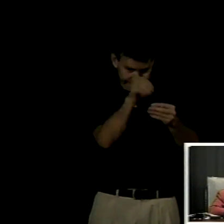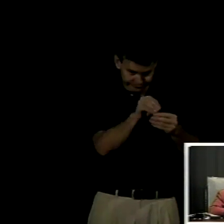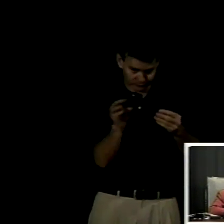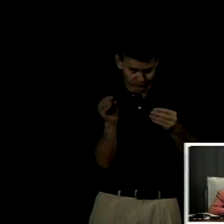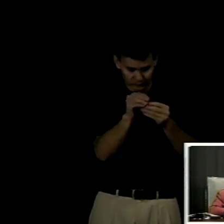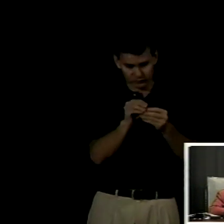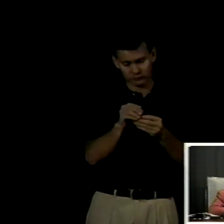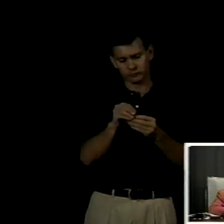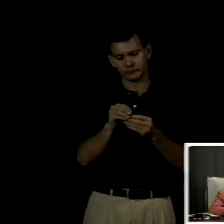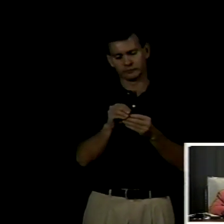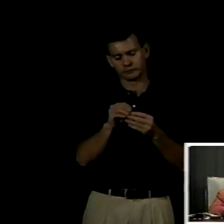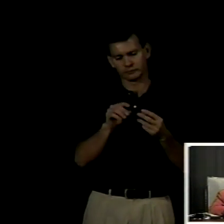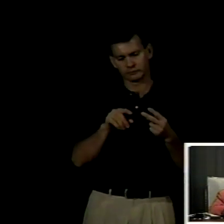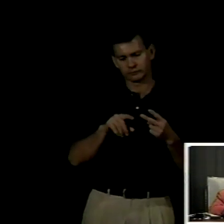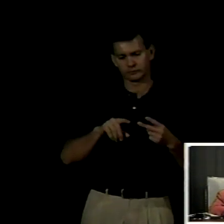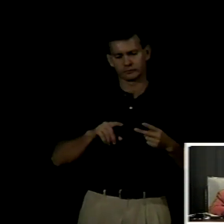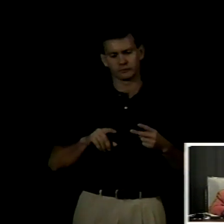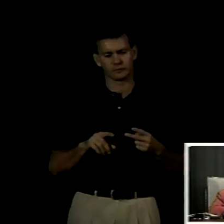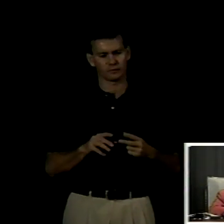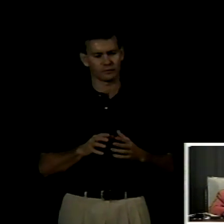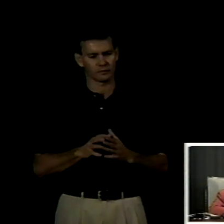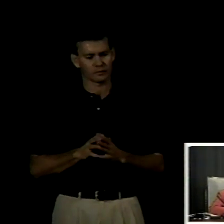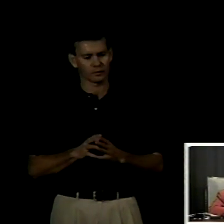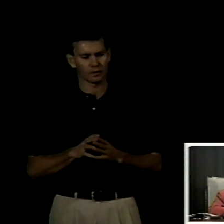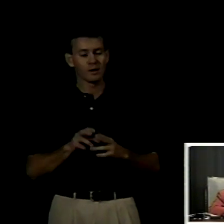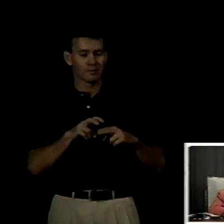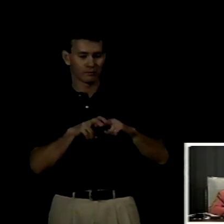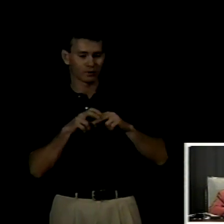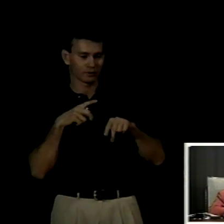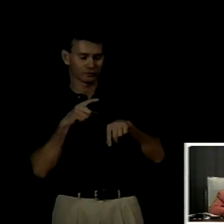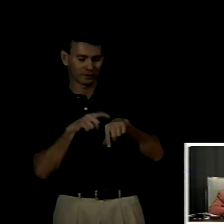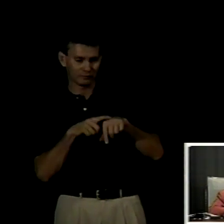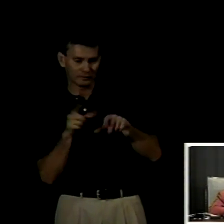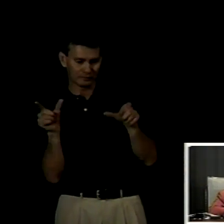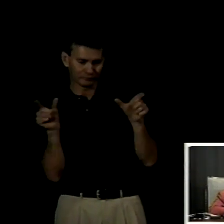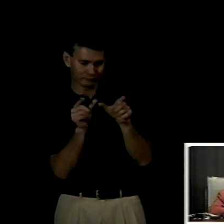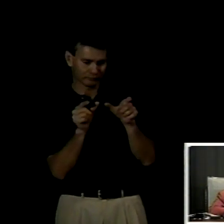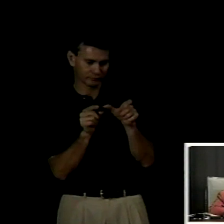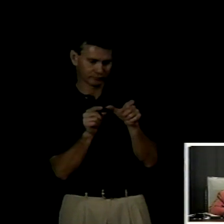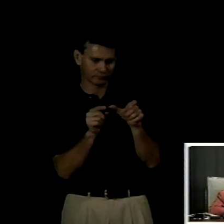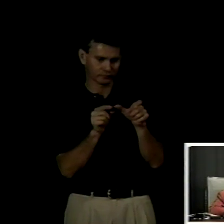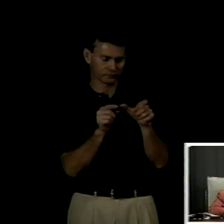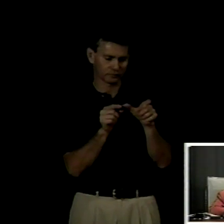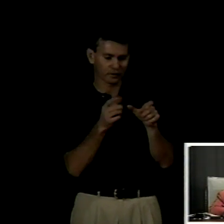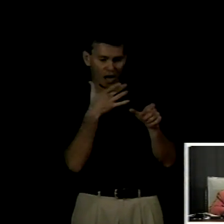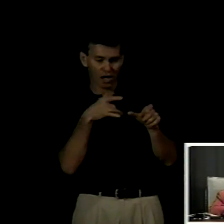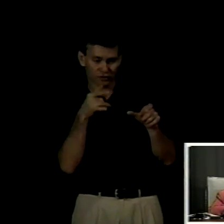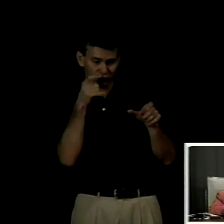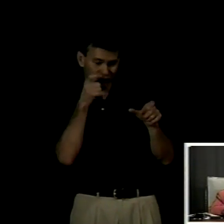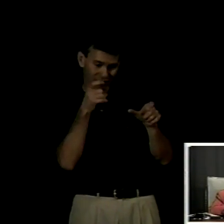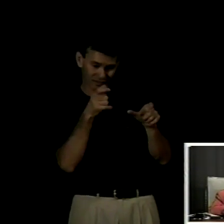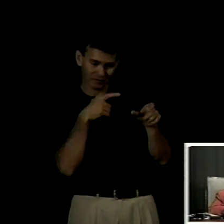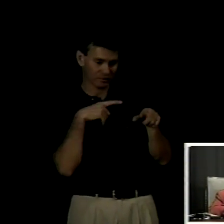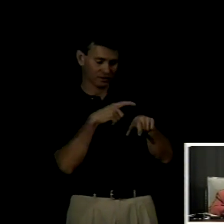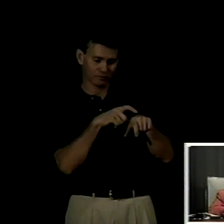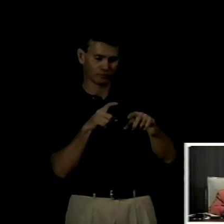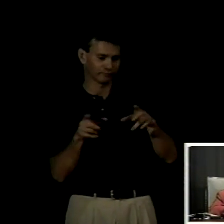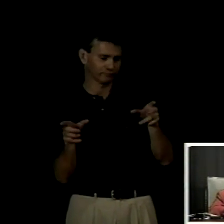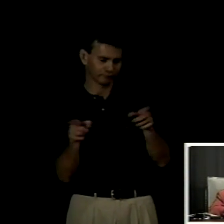quiero decir que aquí por el tiempo no voy a hablar un poco del equipamiento de las lenguas que me parece que es muy interesante para el caso de la LSU y si voy a